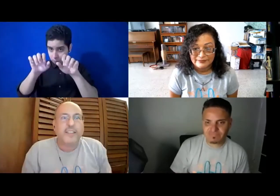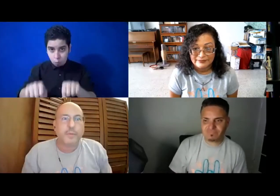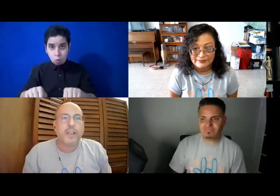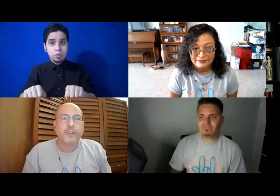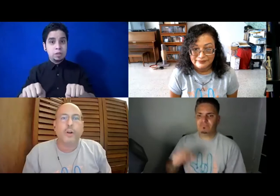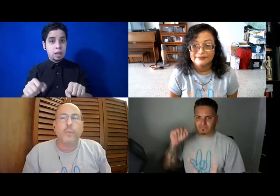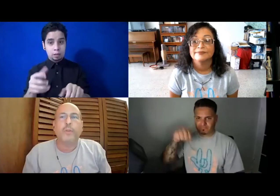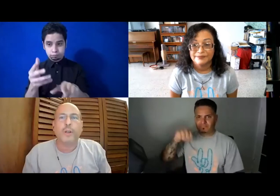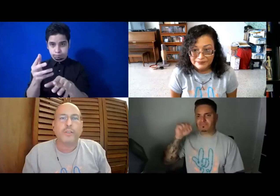recibiendo como educación.